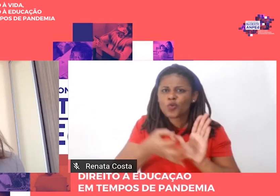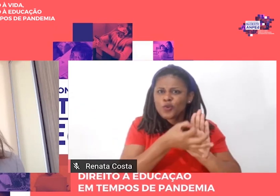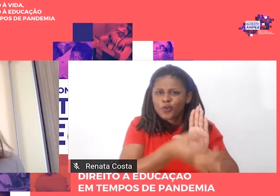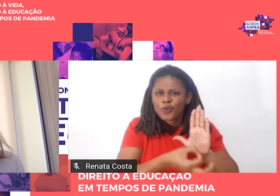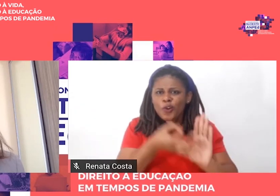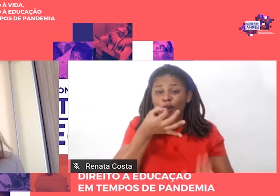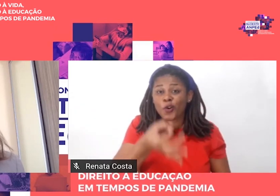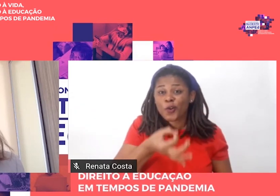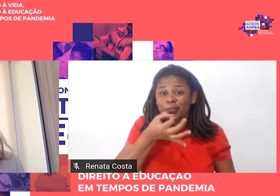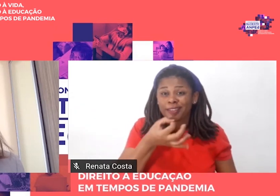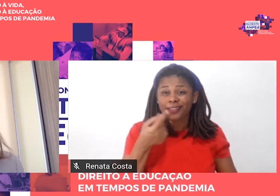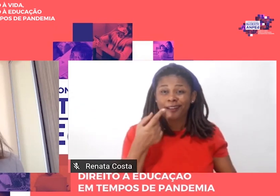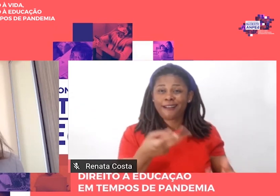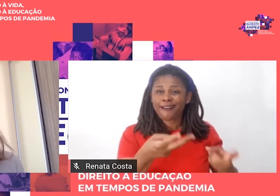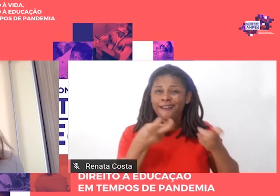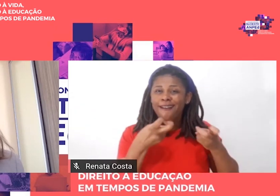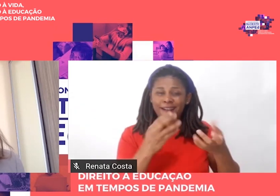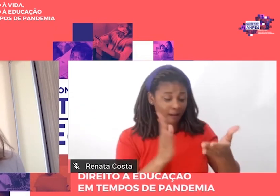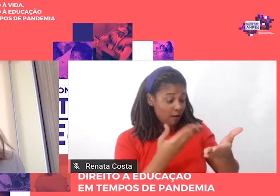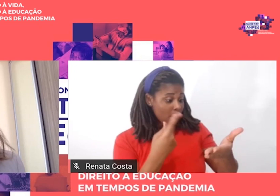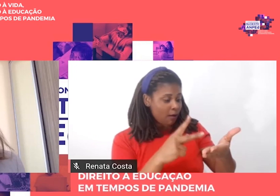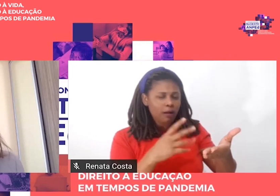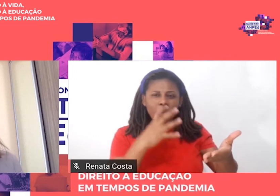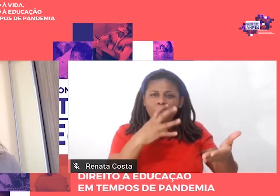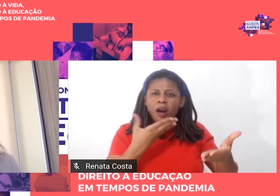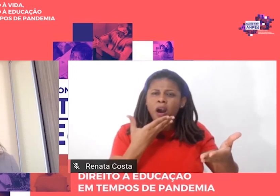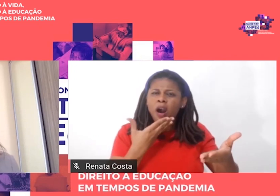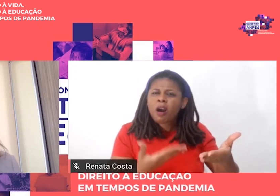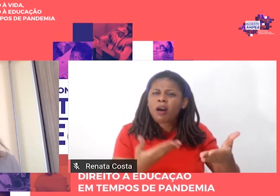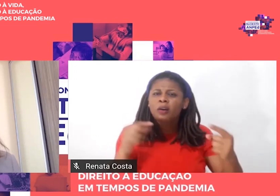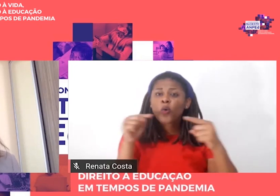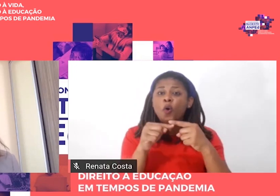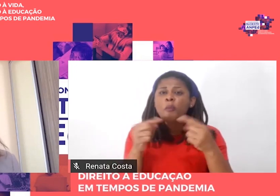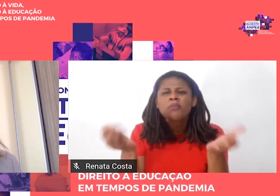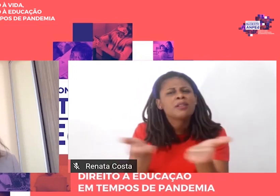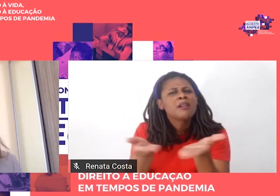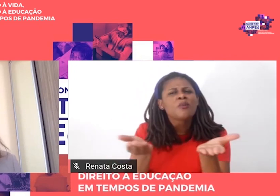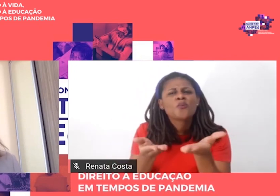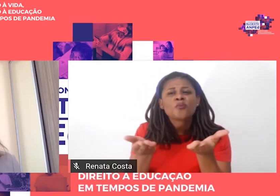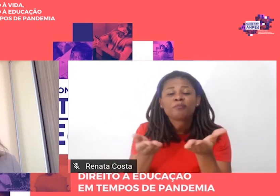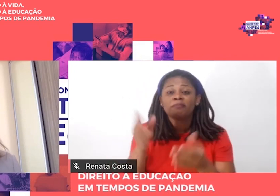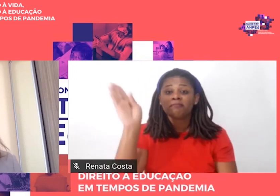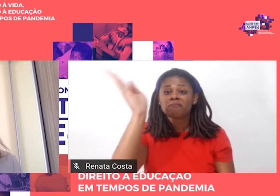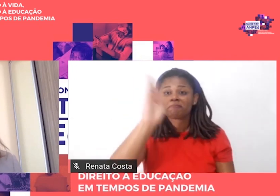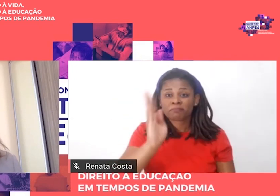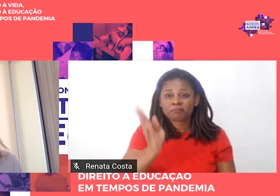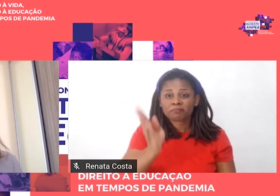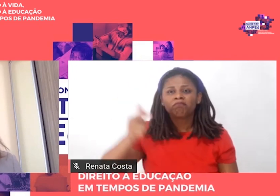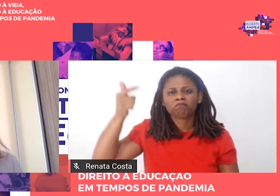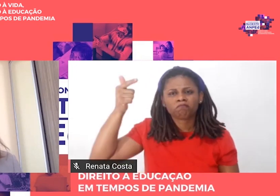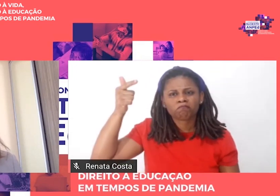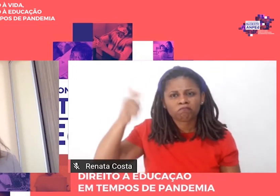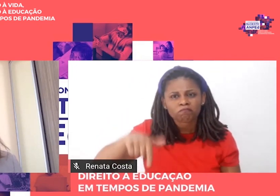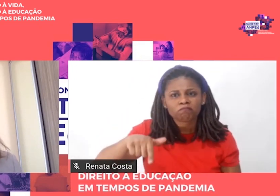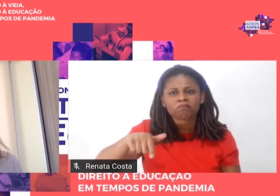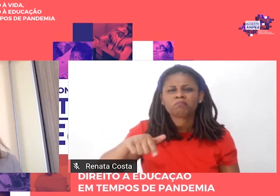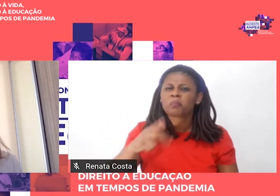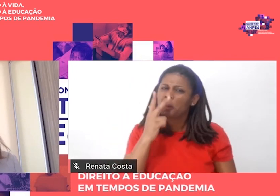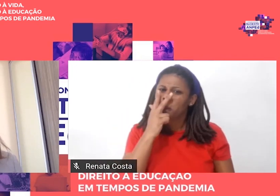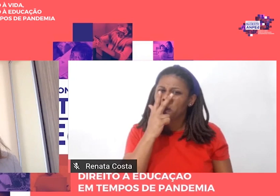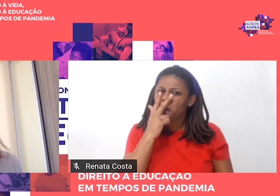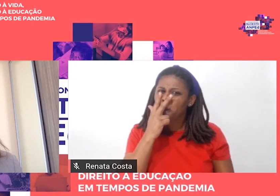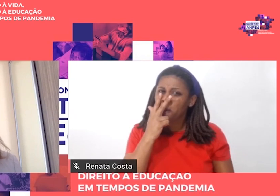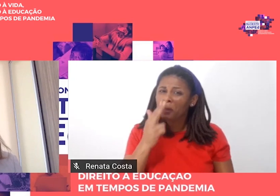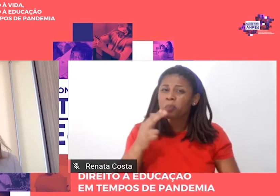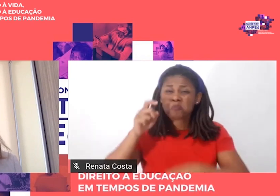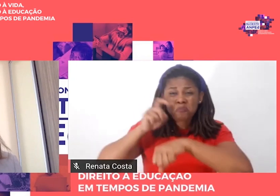outras coisas nos surpreende pela sua atualidade, né? O Brasil está vivendo mais uma vez um dos seus momentos